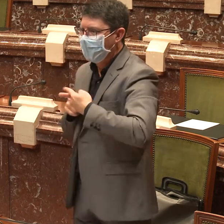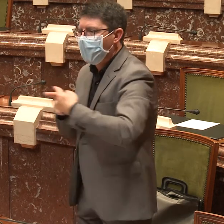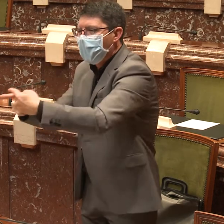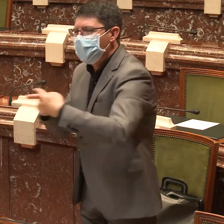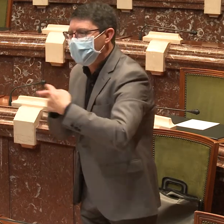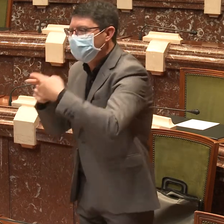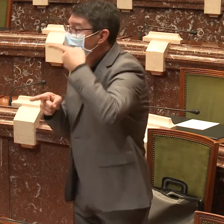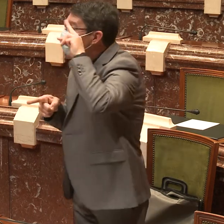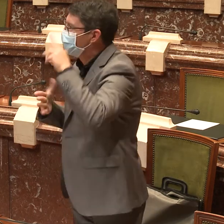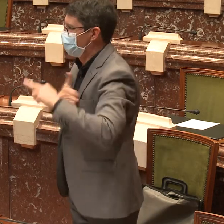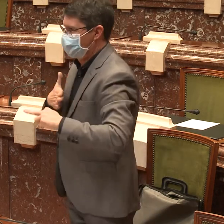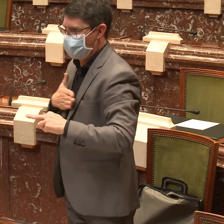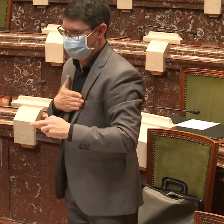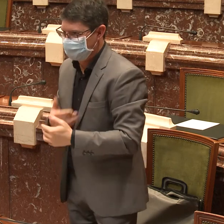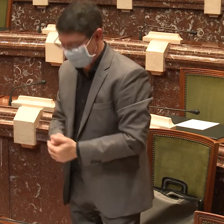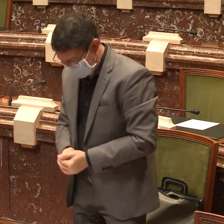experiencias.